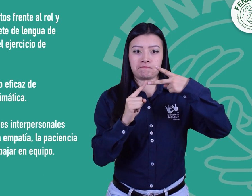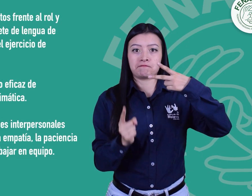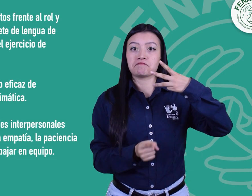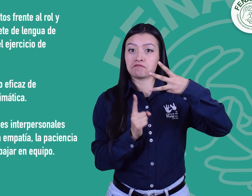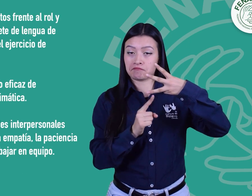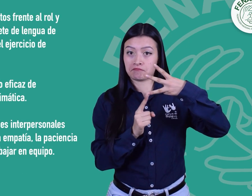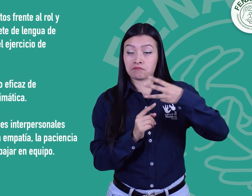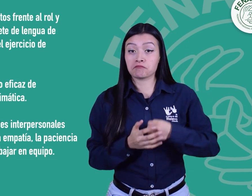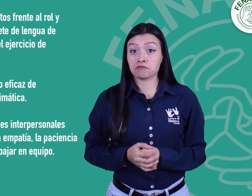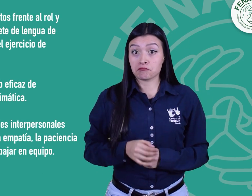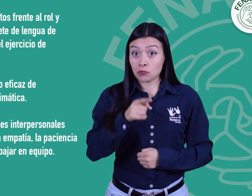3.